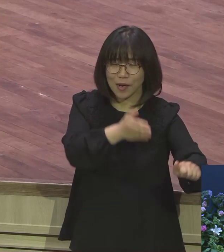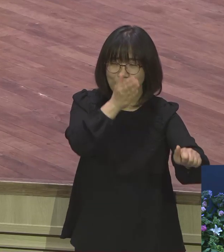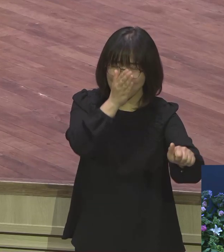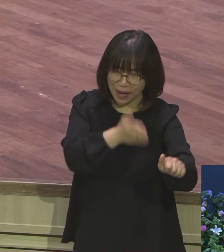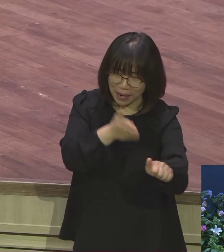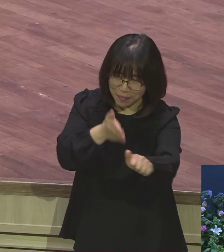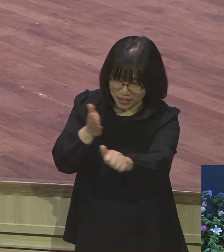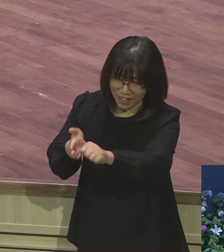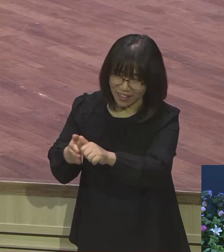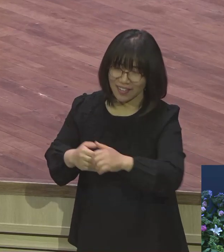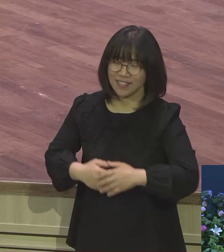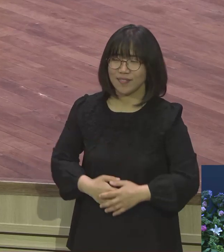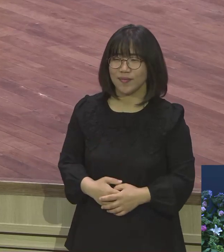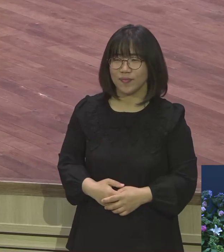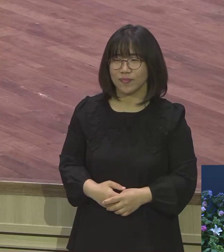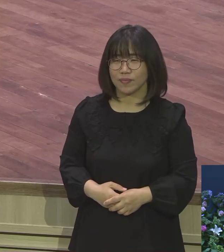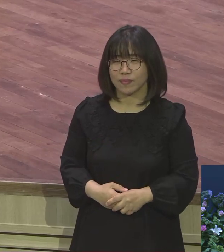점으로 축복합니다 다 같이 이렇게